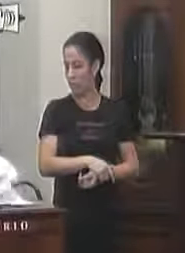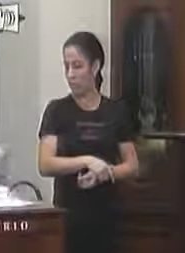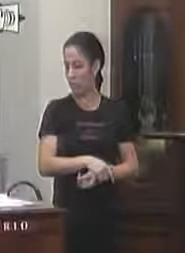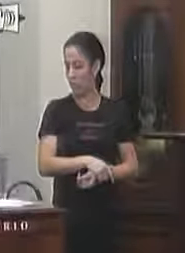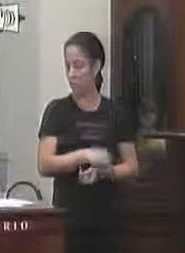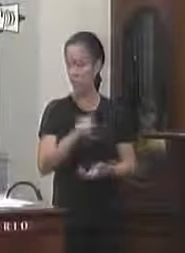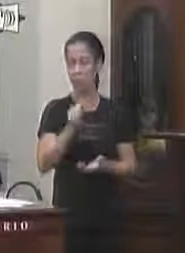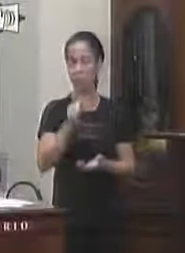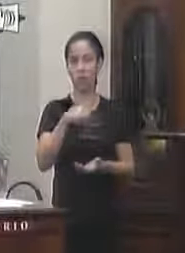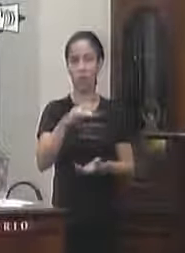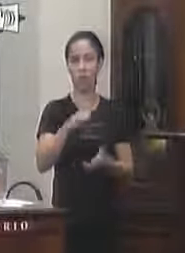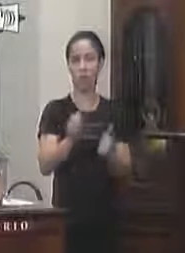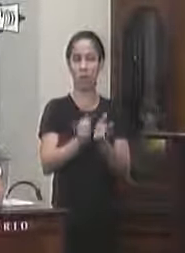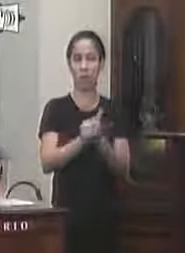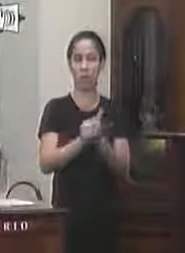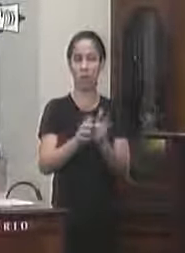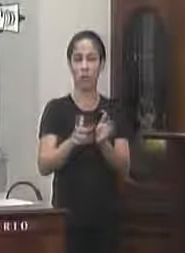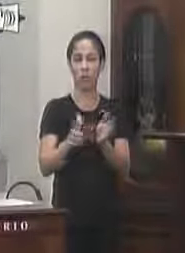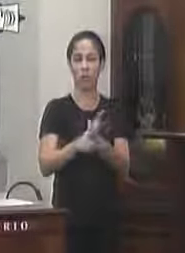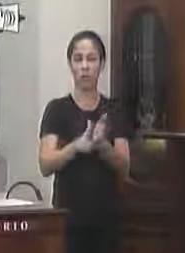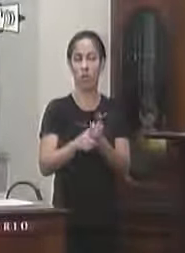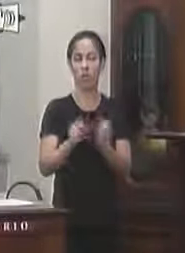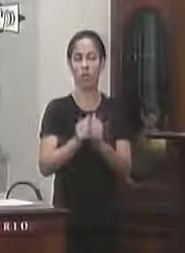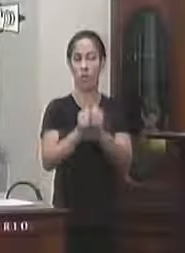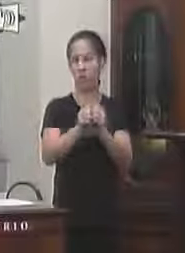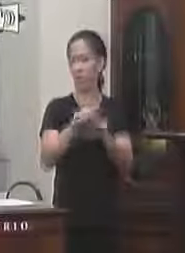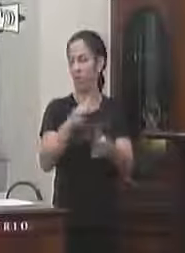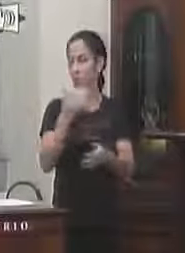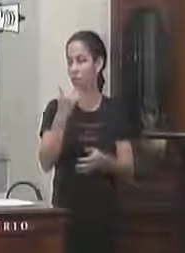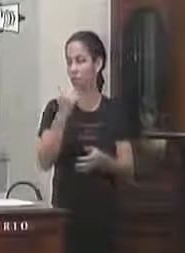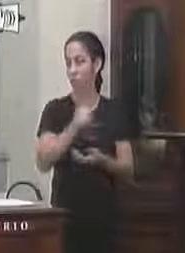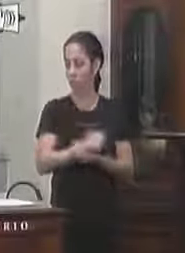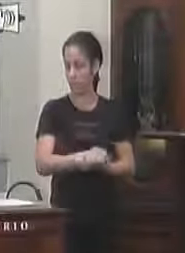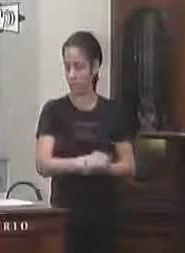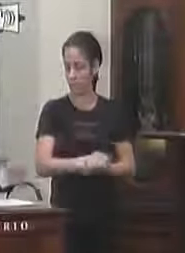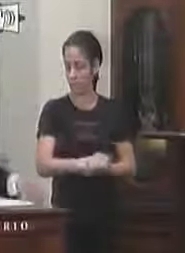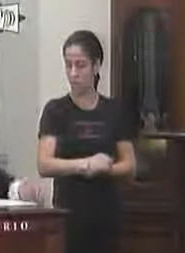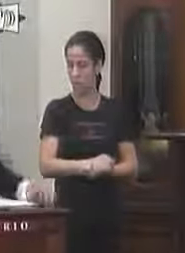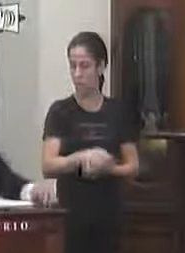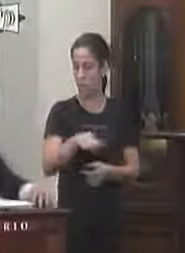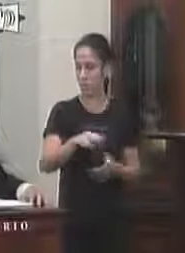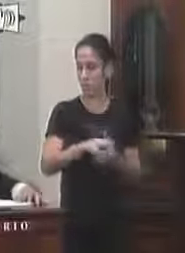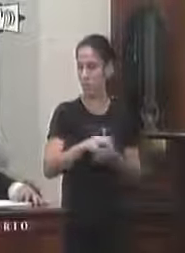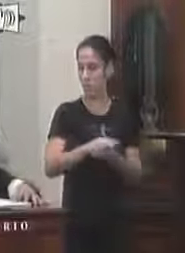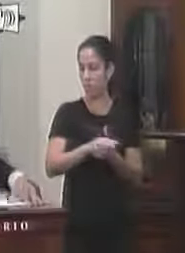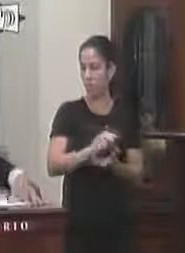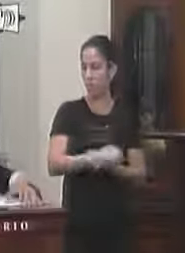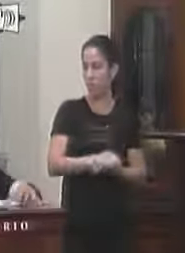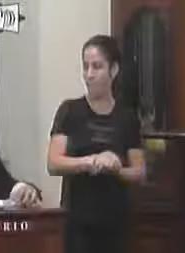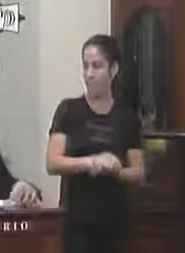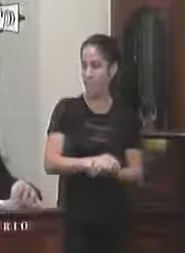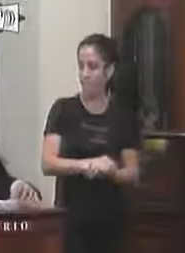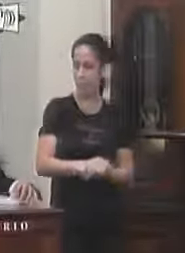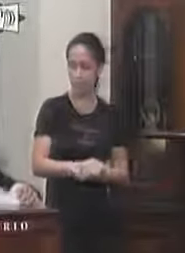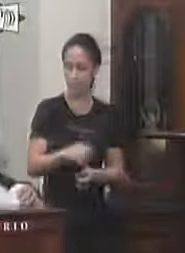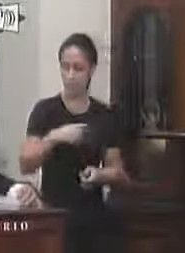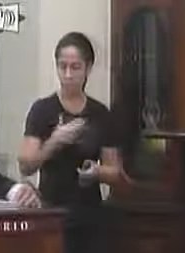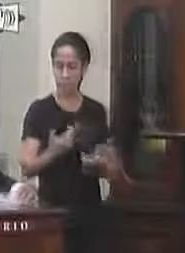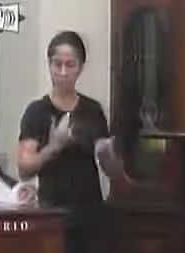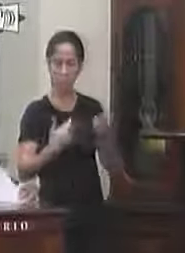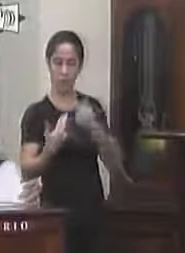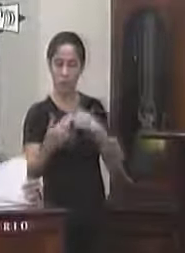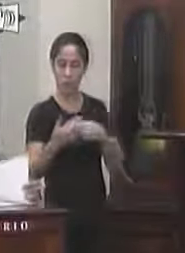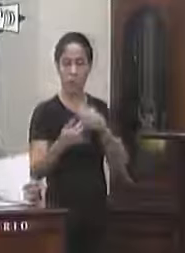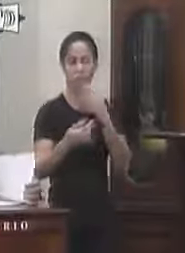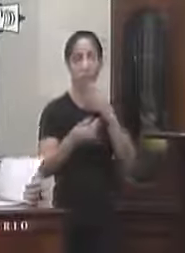anexos das ações do Conselho de Alimentação Escolar do município de Valença tem também a resposta de